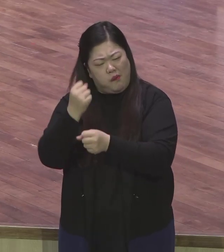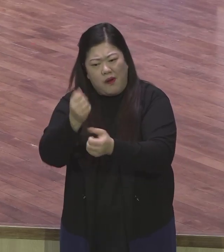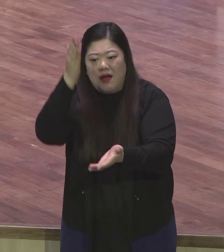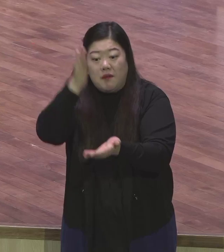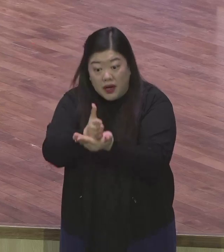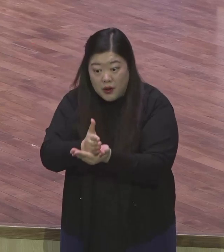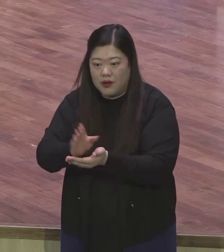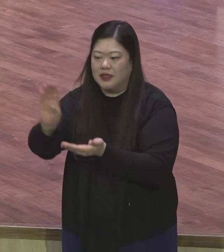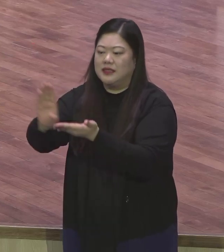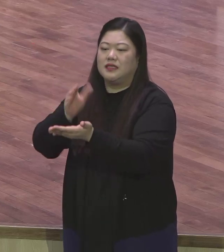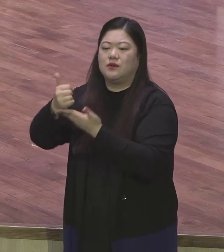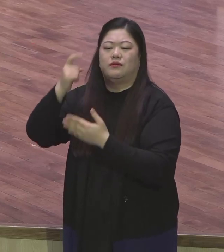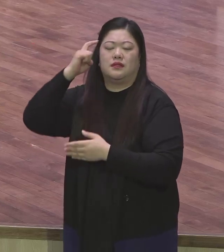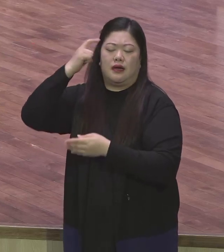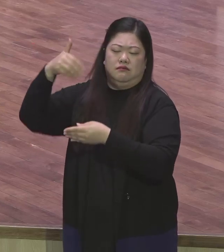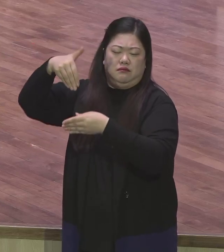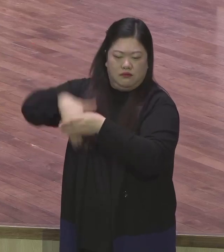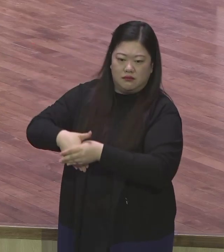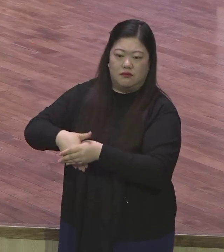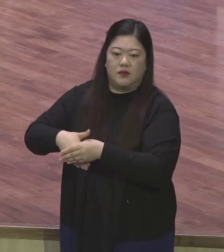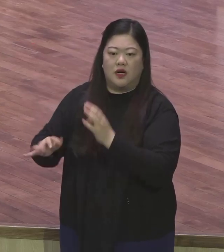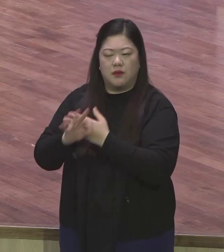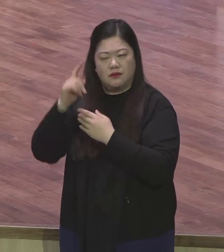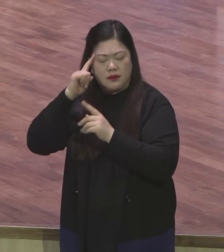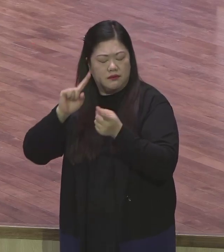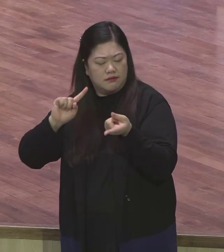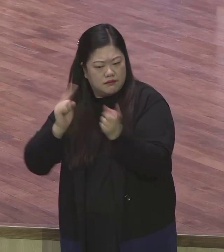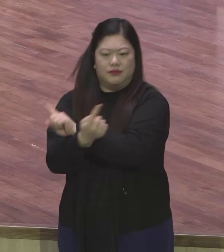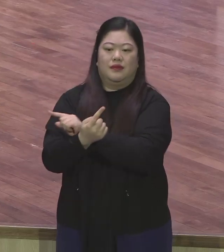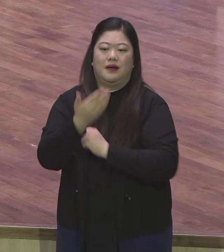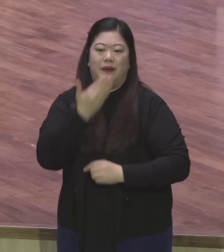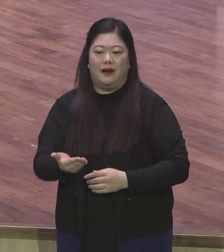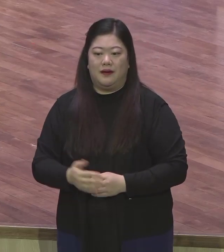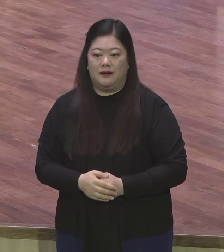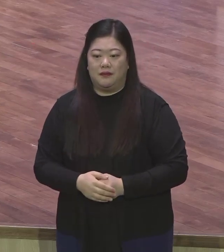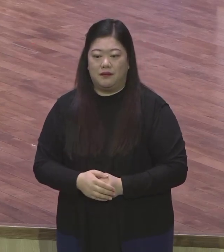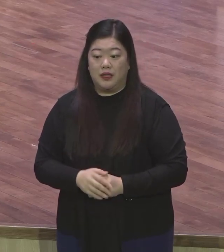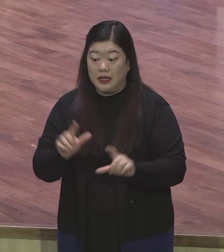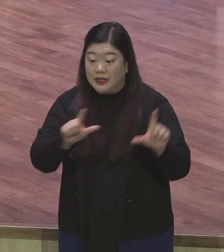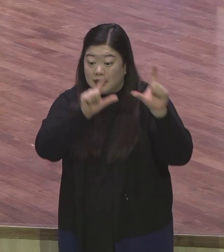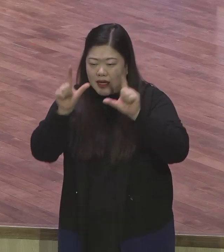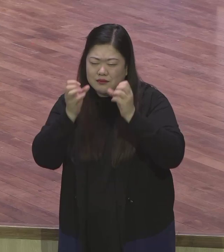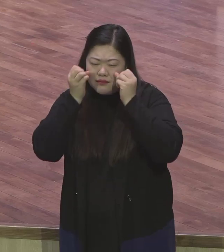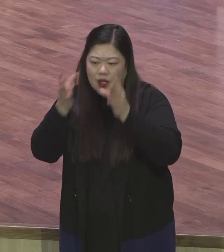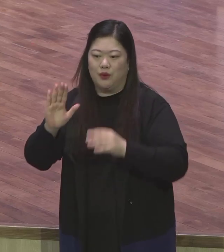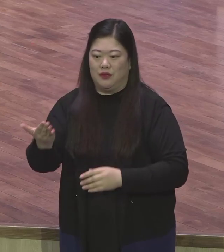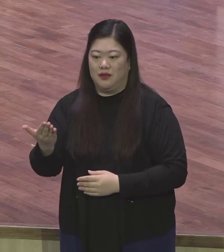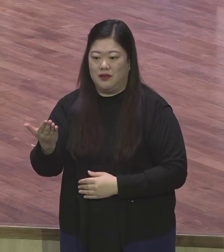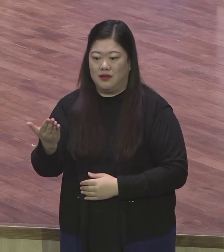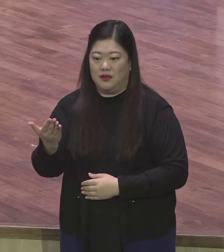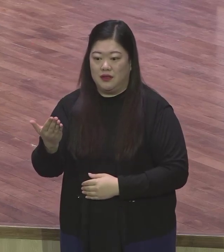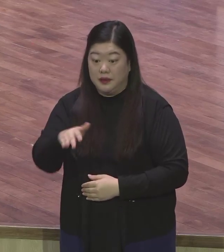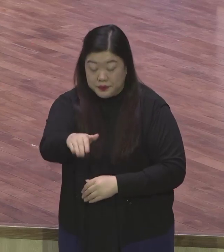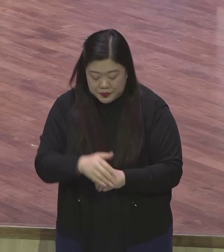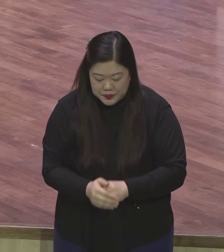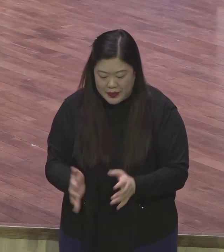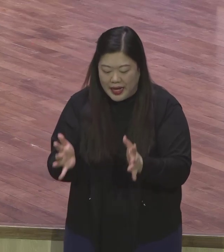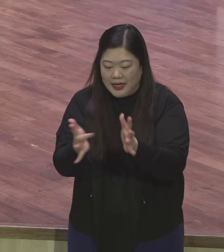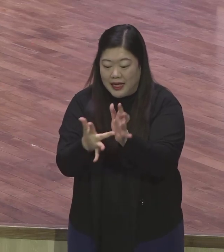새틀 인생이 된다. 새로운 삶을 산다. 예수 믿는다 이 말은 완전히 옛날 사람이 아니오.